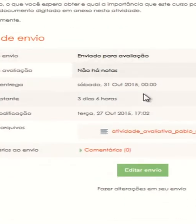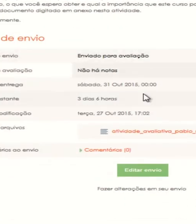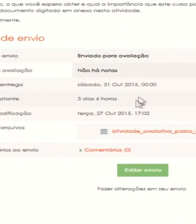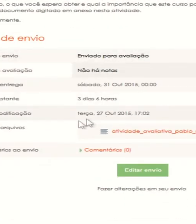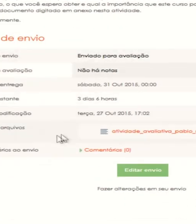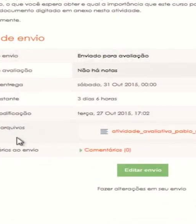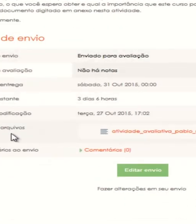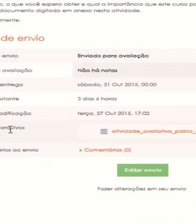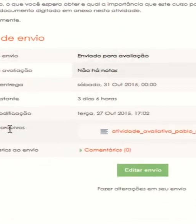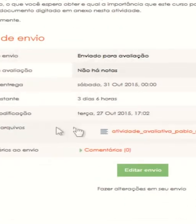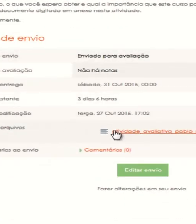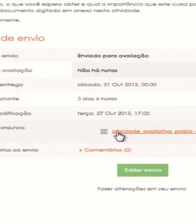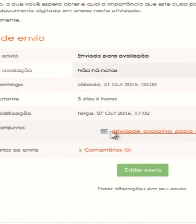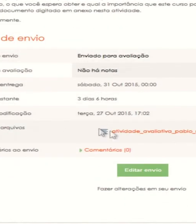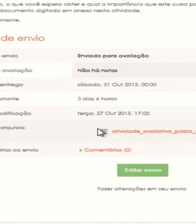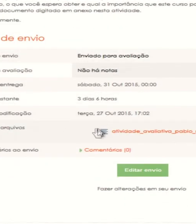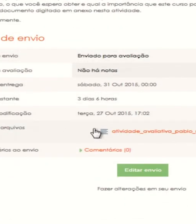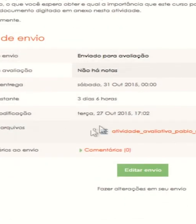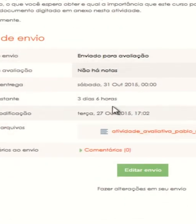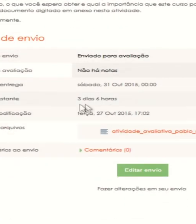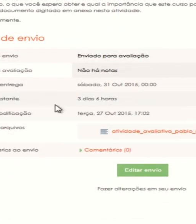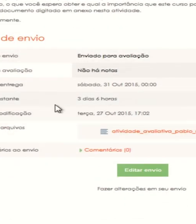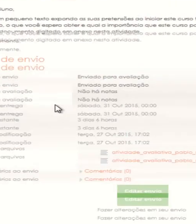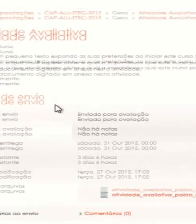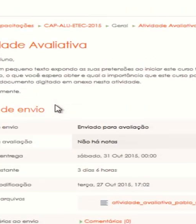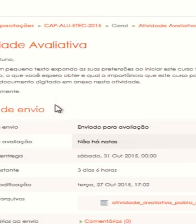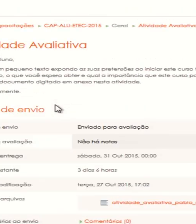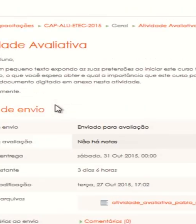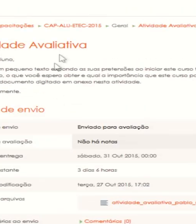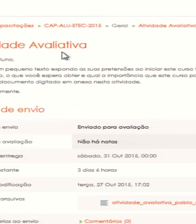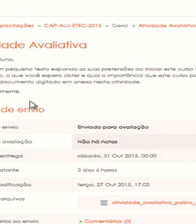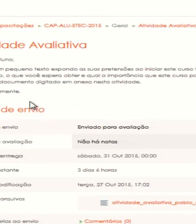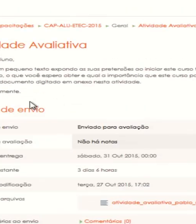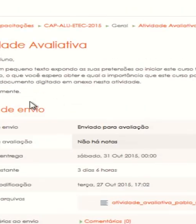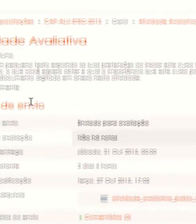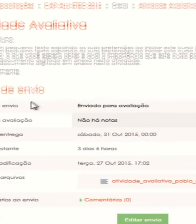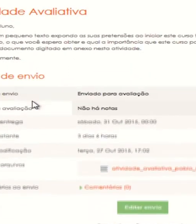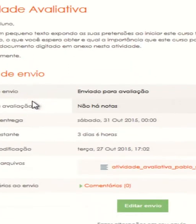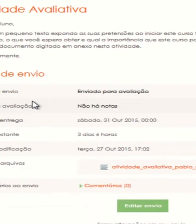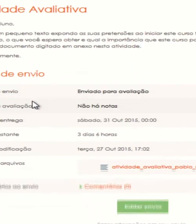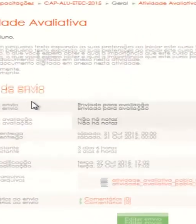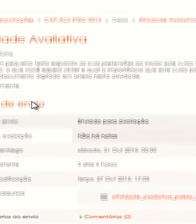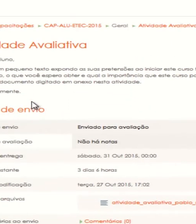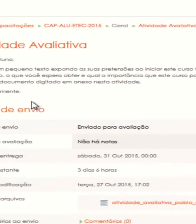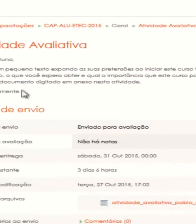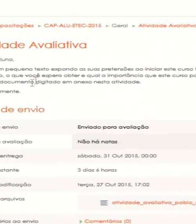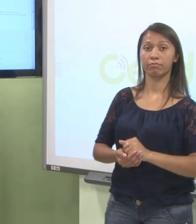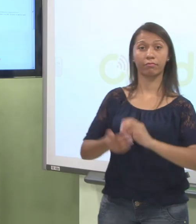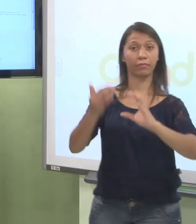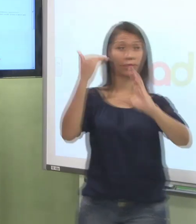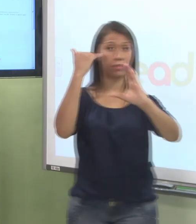Prontinho. Meu envio já está aqui. Já enviei a minha tarefa. Já estou livre dessa atividade. Vamos voltar para a sala?